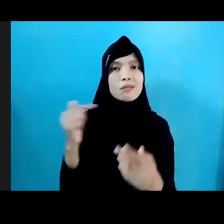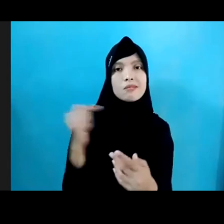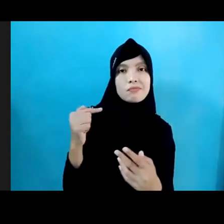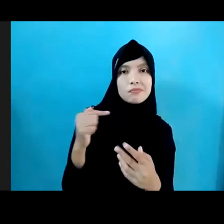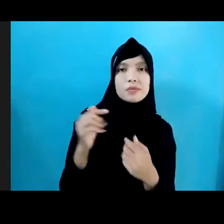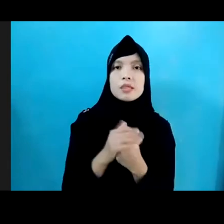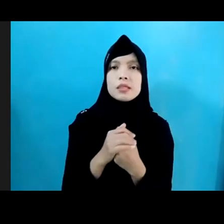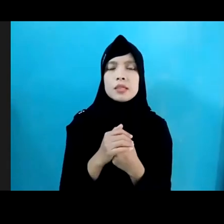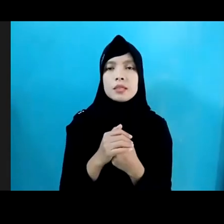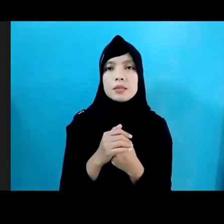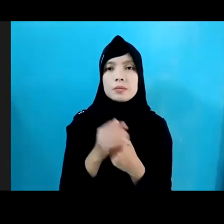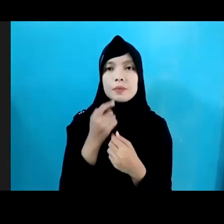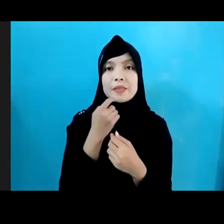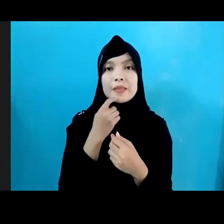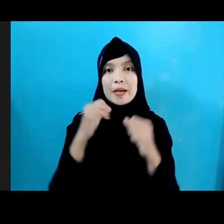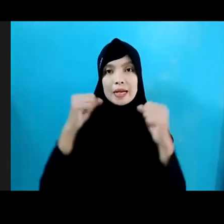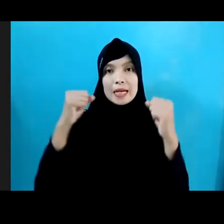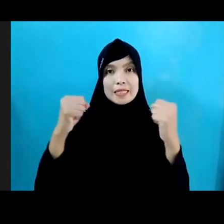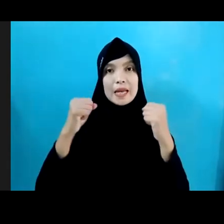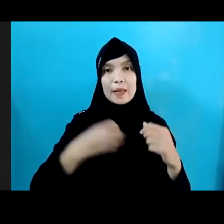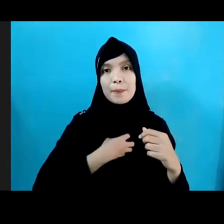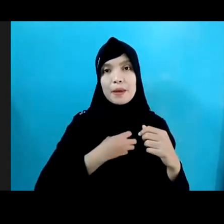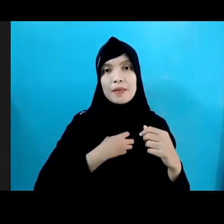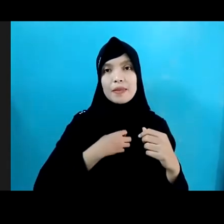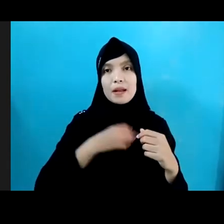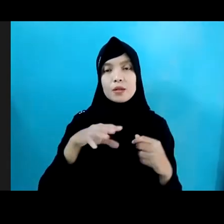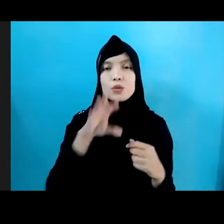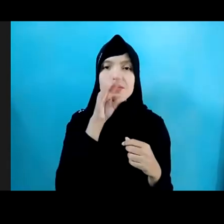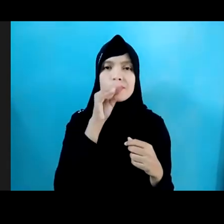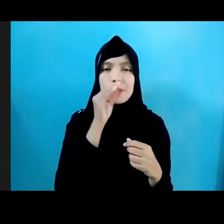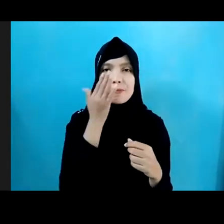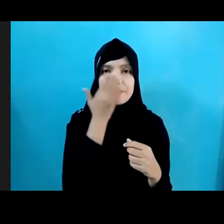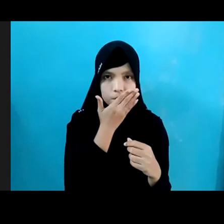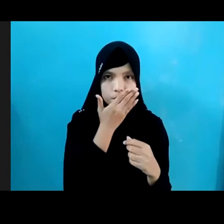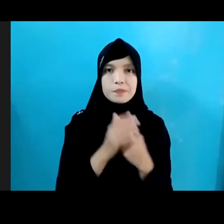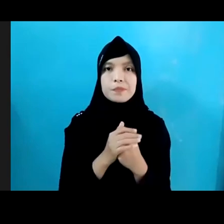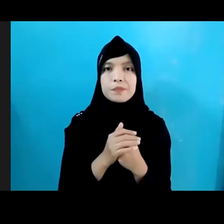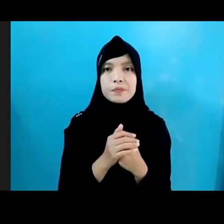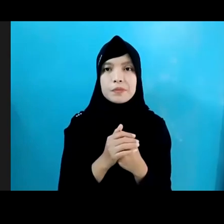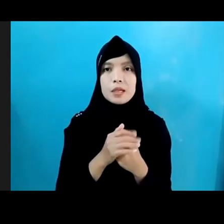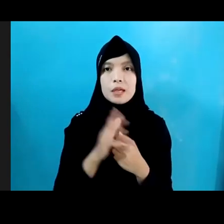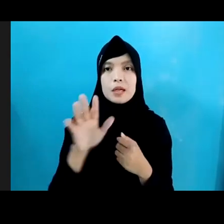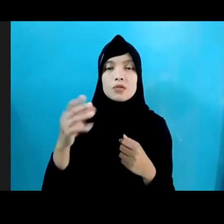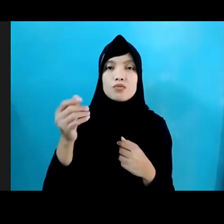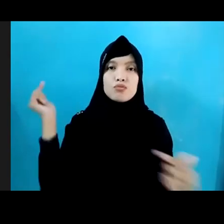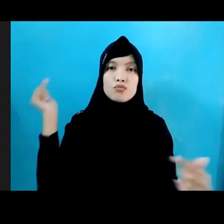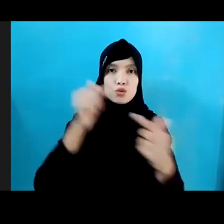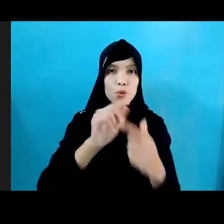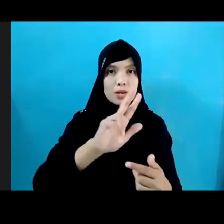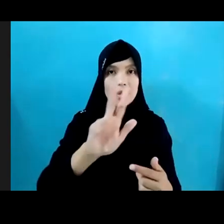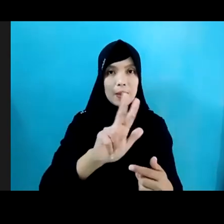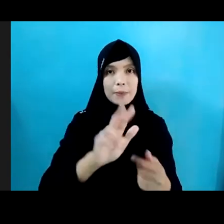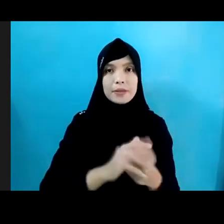Tentang Kesehatan Mental Masih Tabu Dibicarakan Berikutnya Untuk Tujuan Delapan Tentang